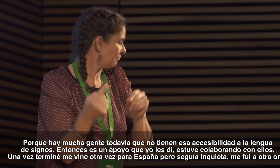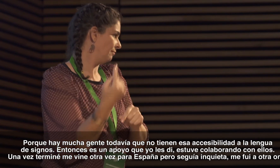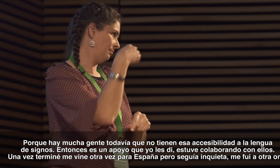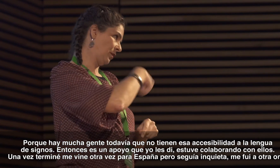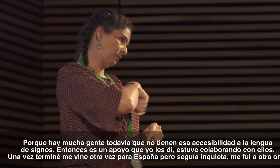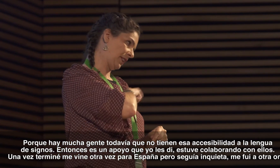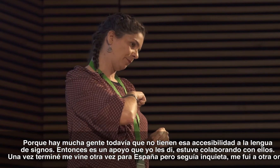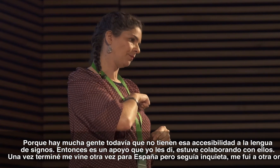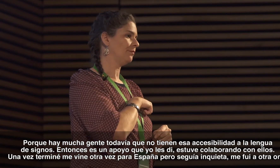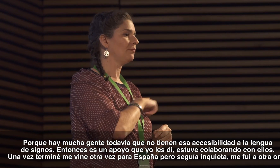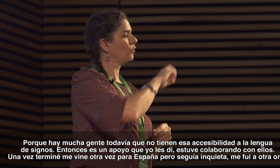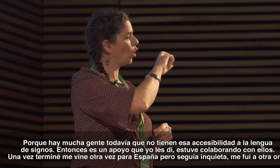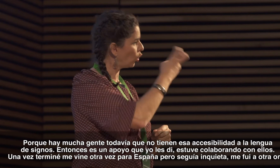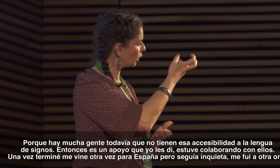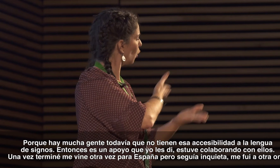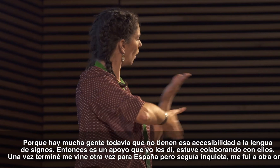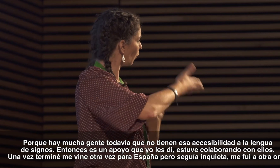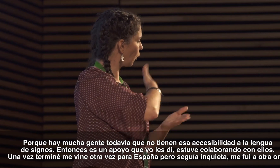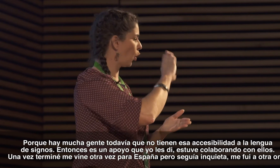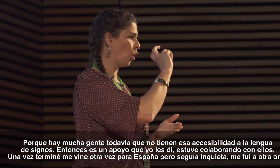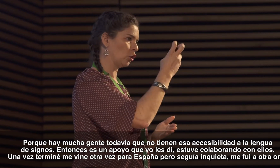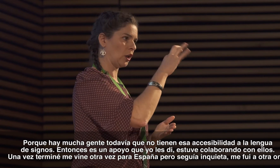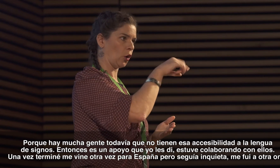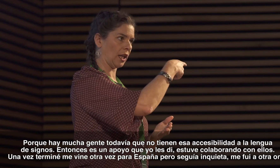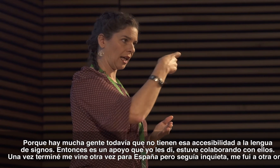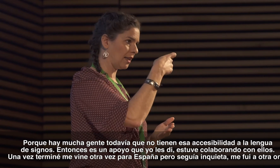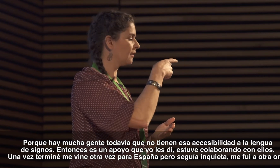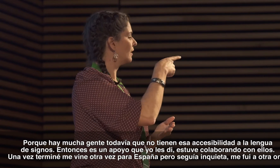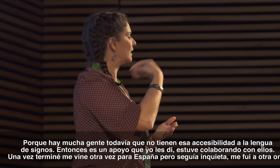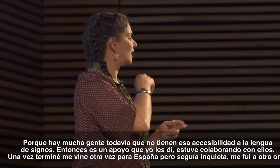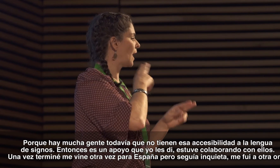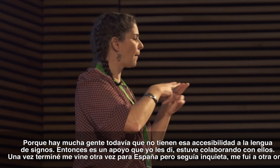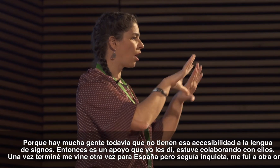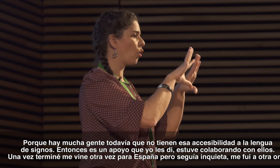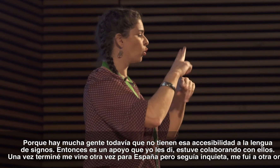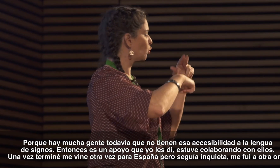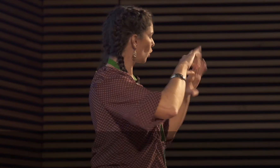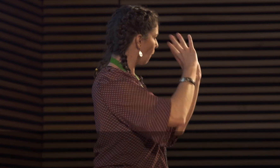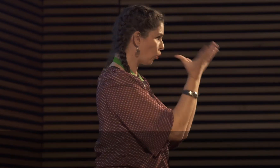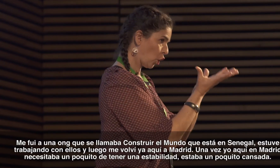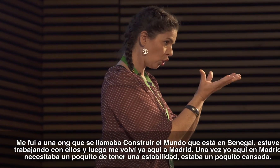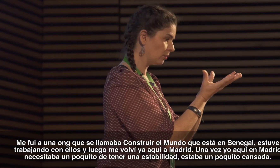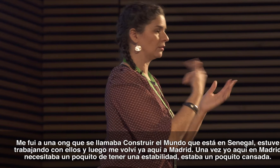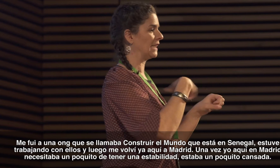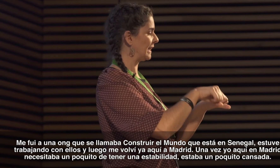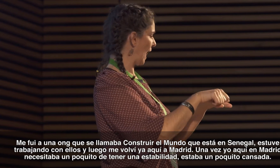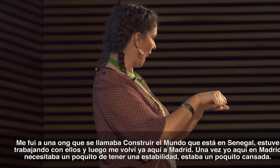Una vez terminé, me vino otra vez para España, pero seguía inquieta. Me fui a otra ONG. Me fui a una ONG que